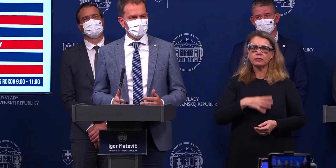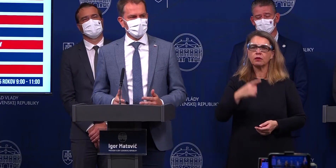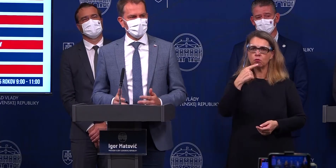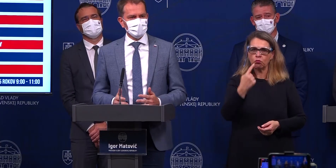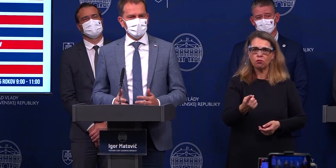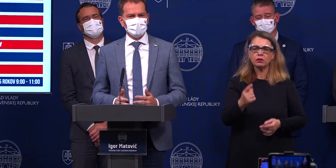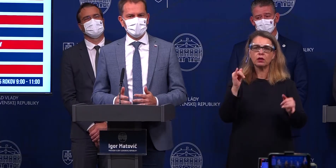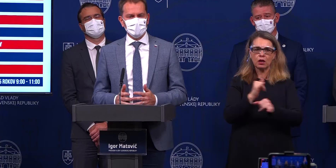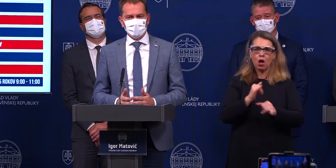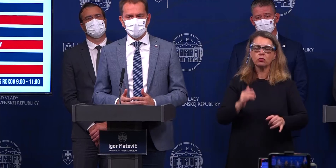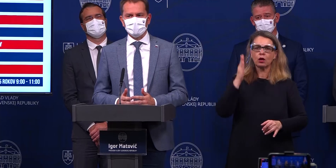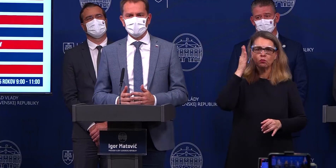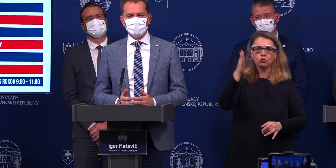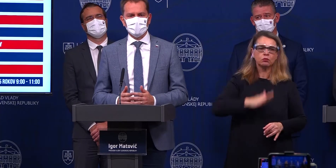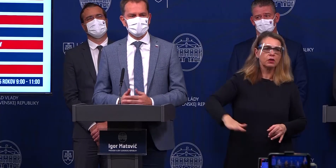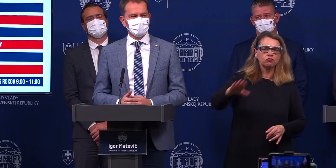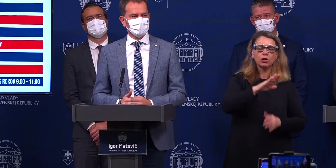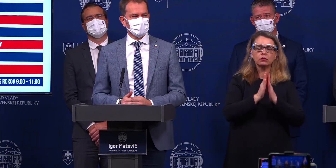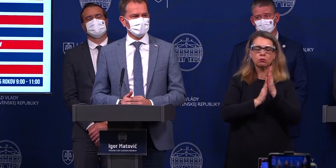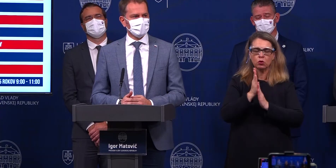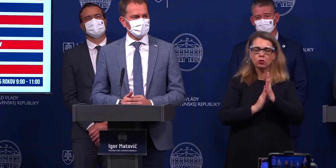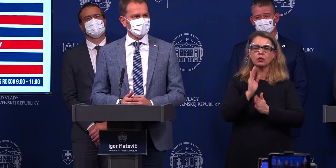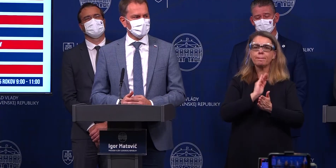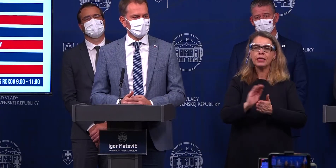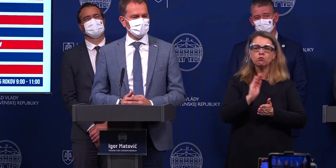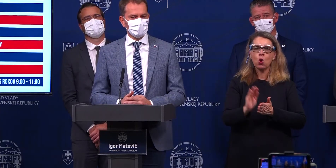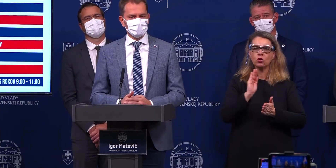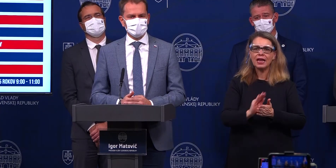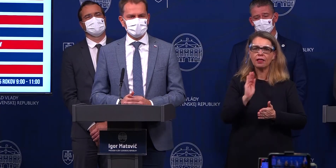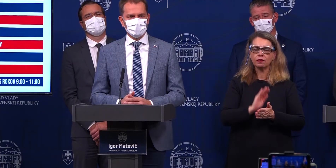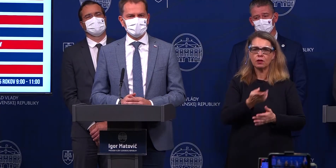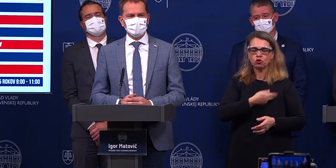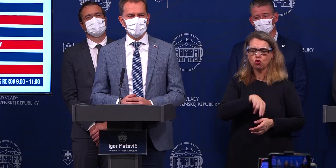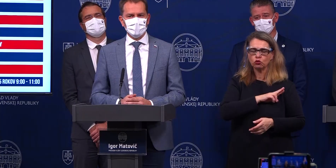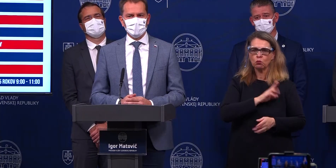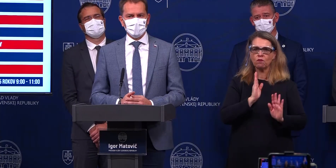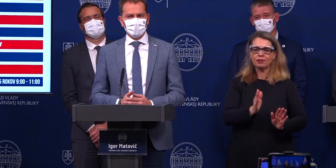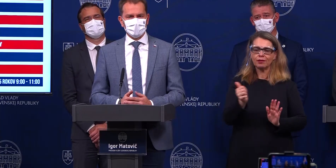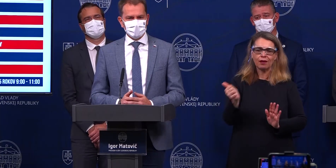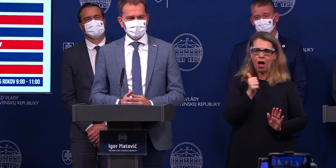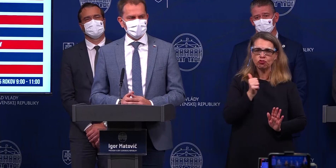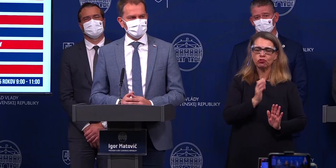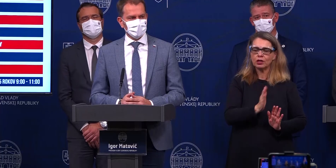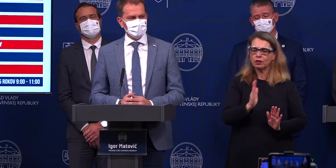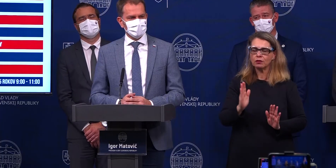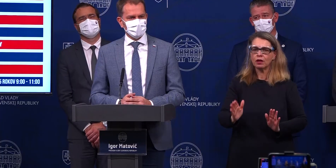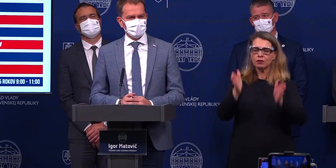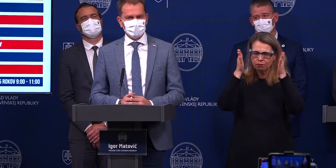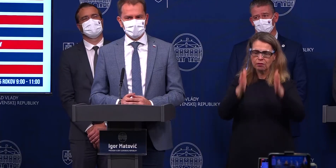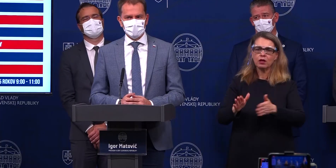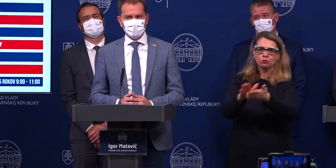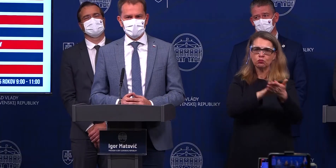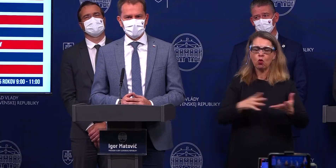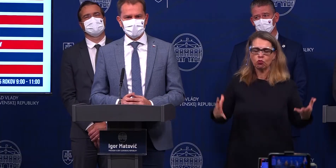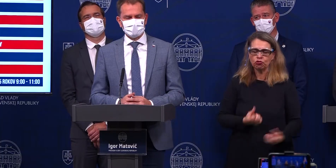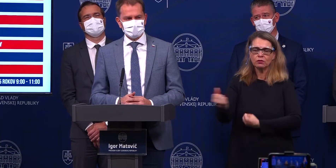naozaj buďme mimoriadne, mimoriadne zodpovední v každej jednej životnej situácii a verím, že to spoločne zvládneme.